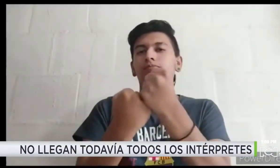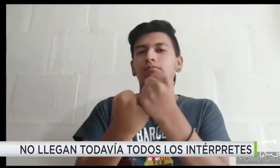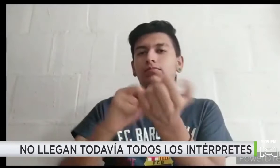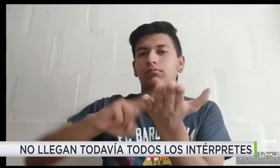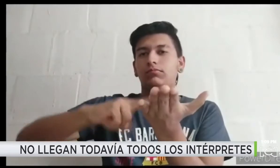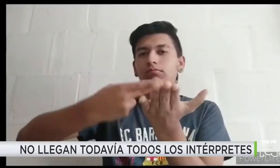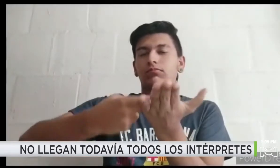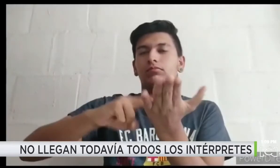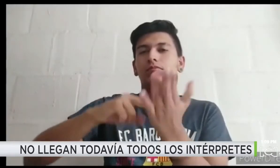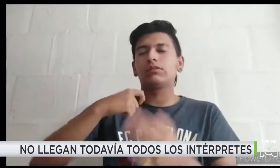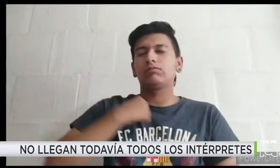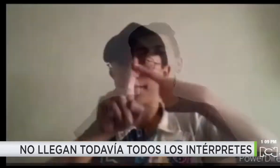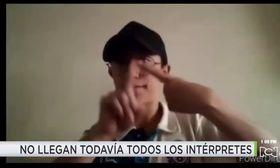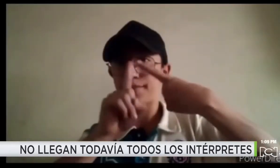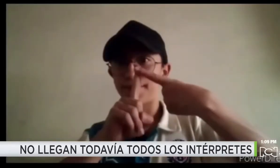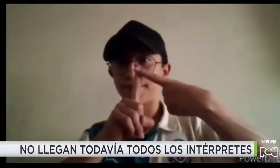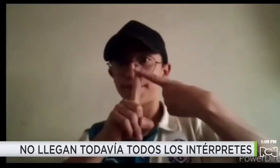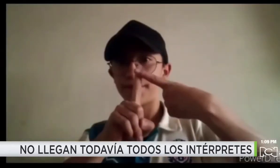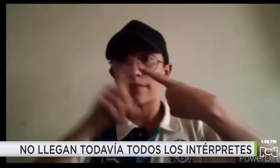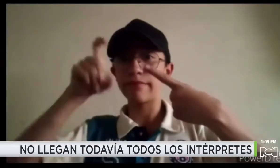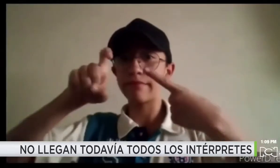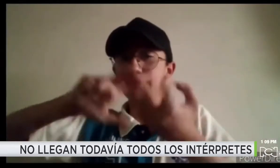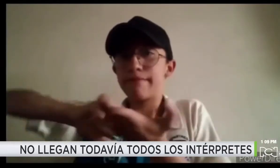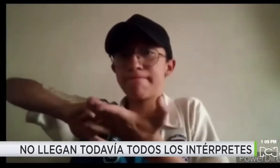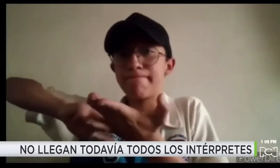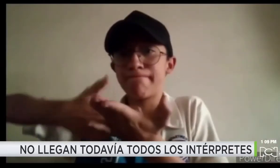semana estarán contratados la totalidad de los intérpretes.